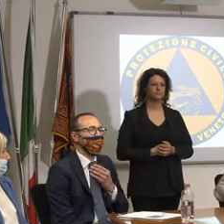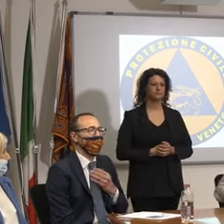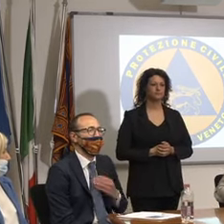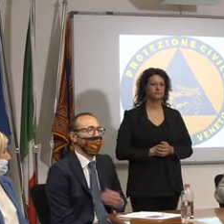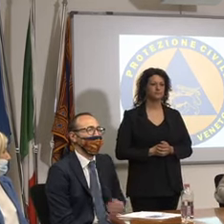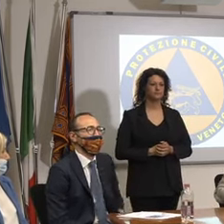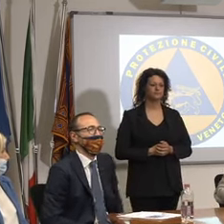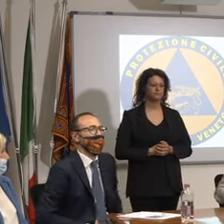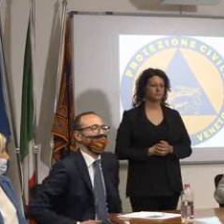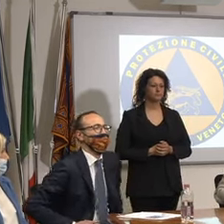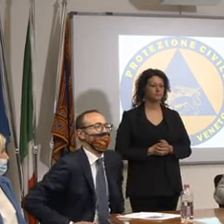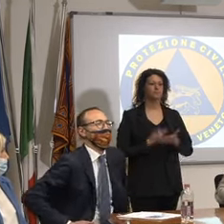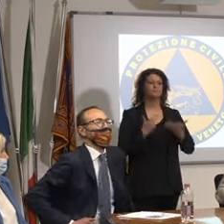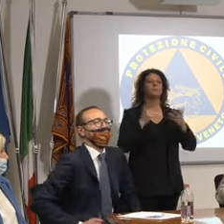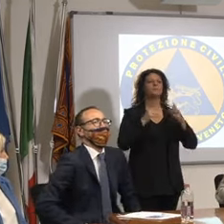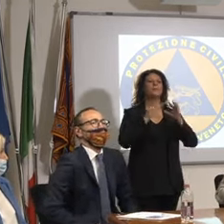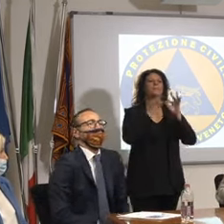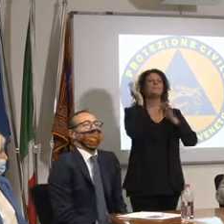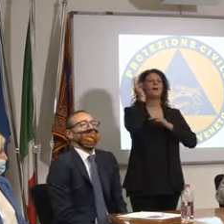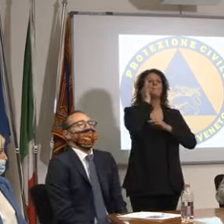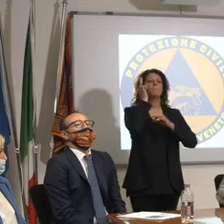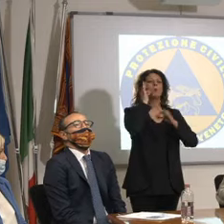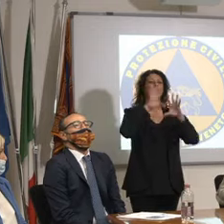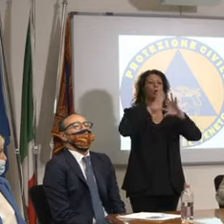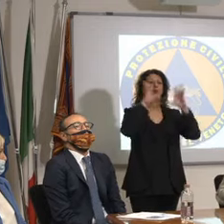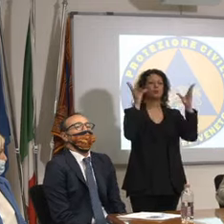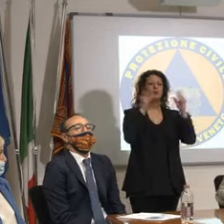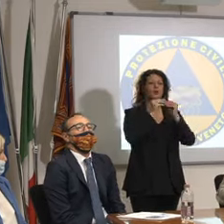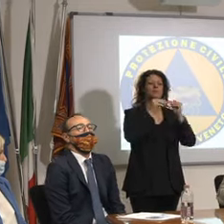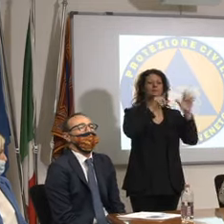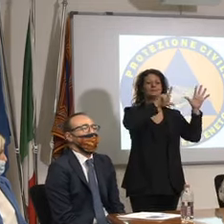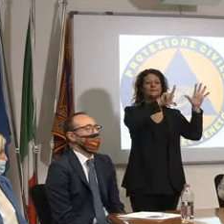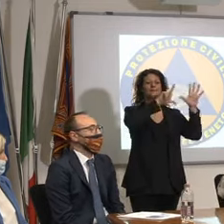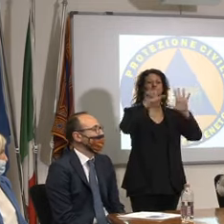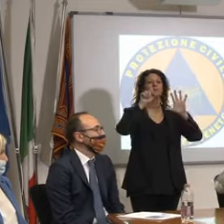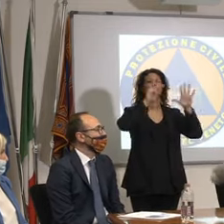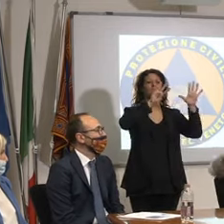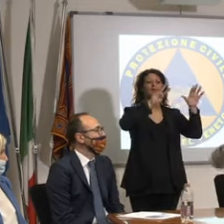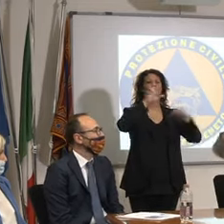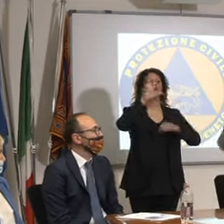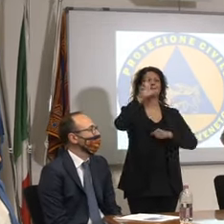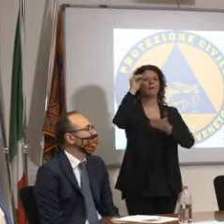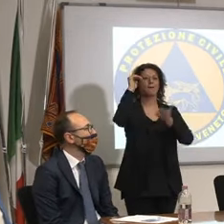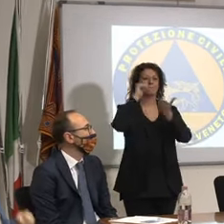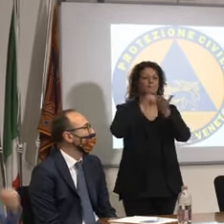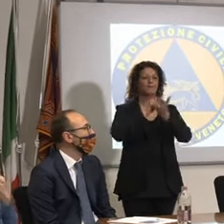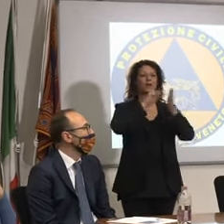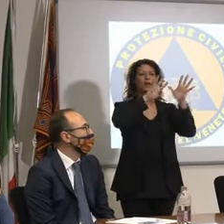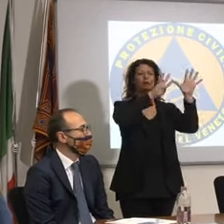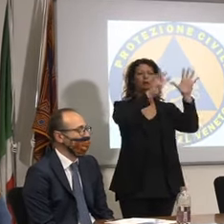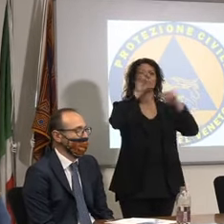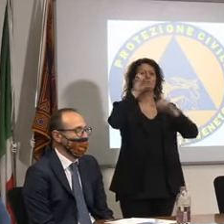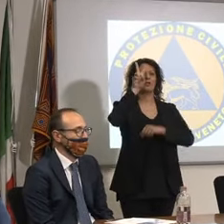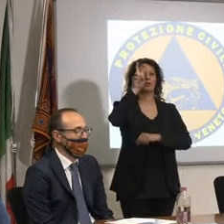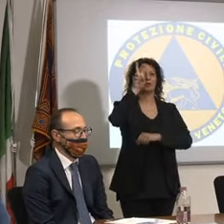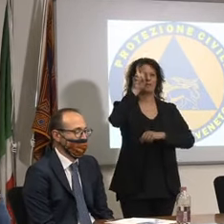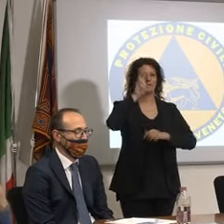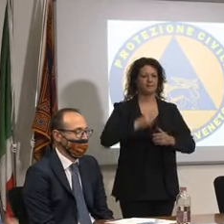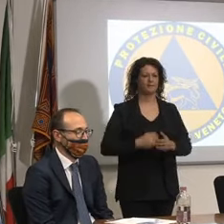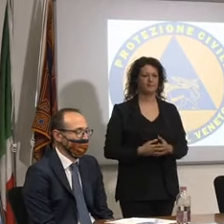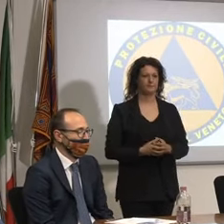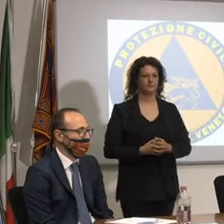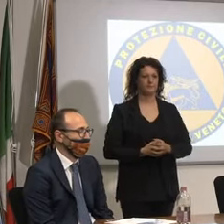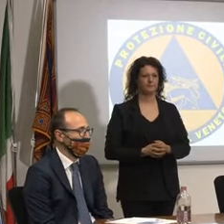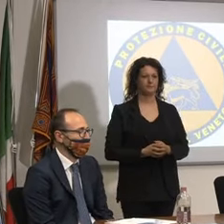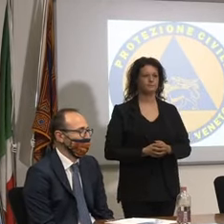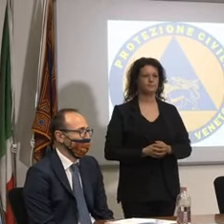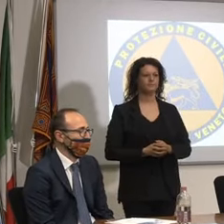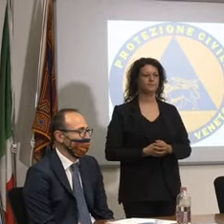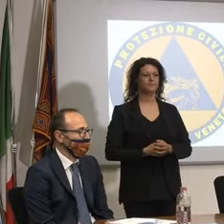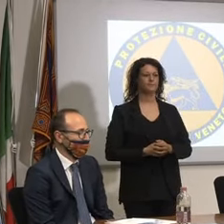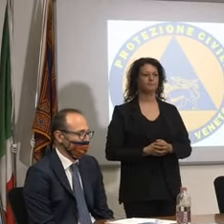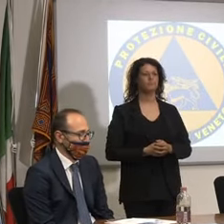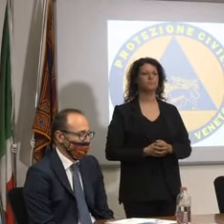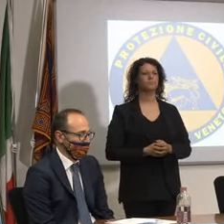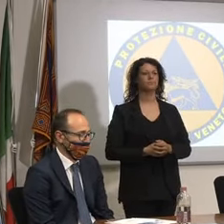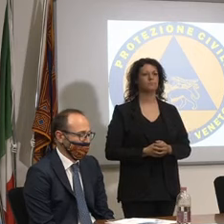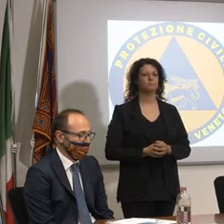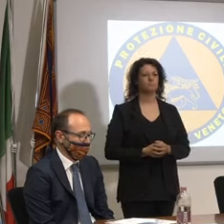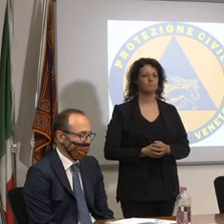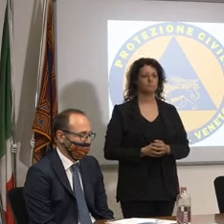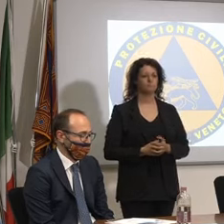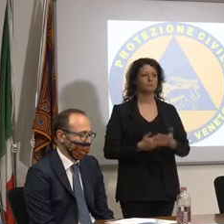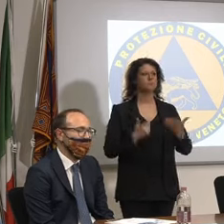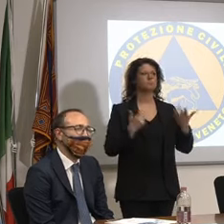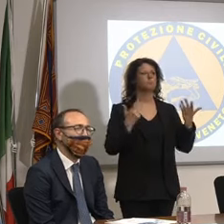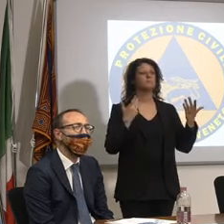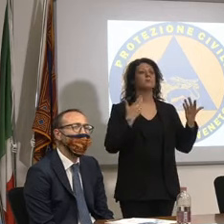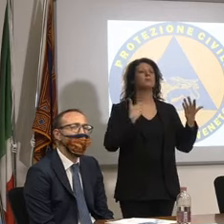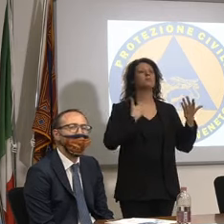il totale dei tamponi sono 793 mila 920 peraltro abbiamo anche una relazione a